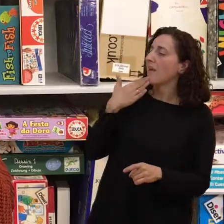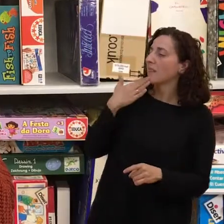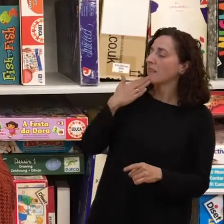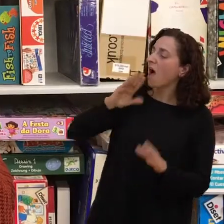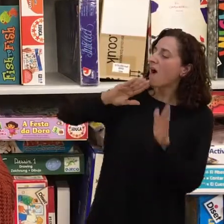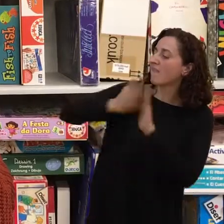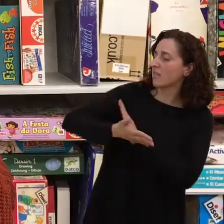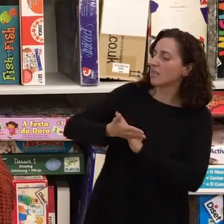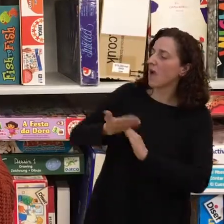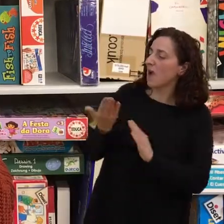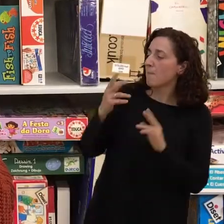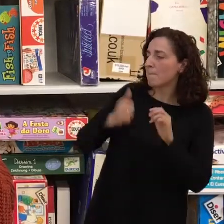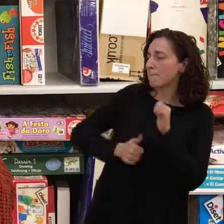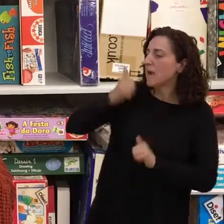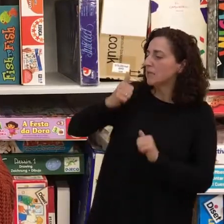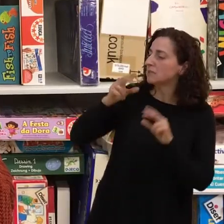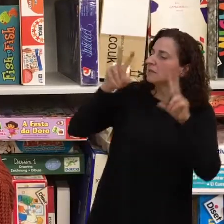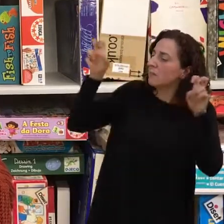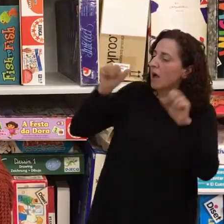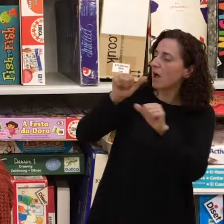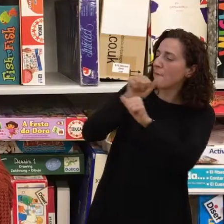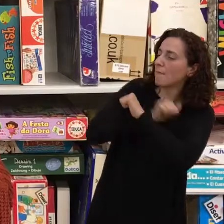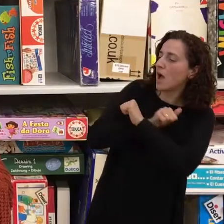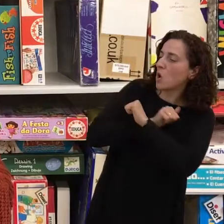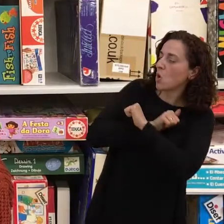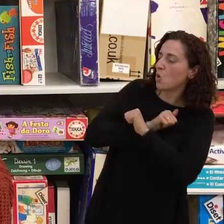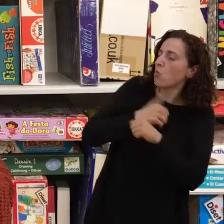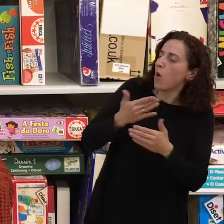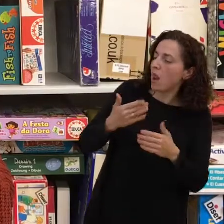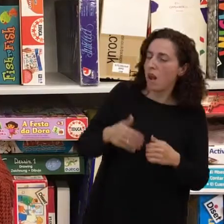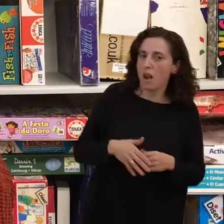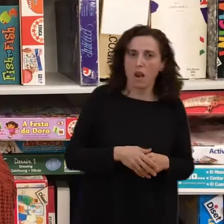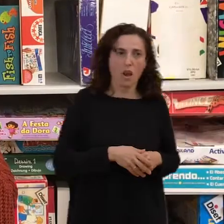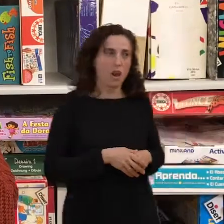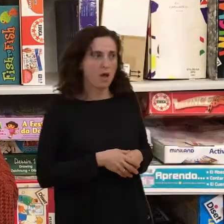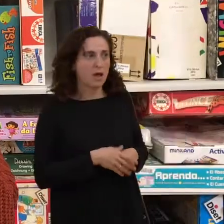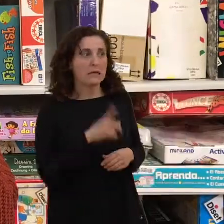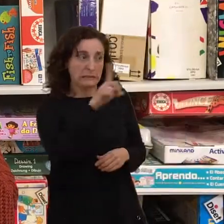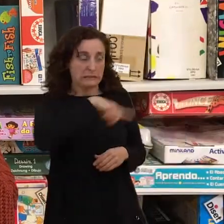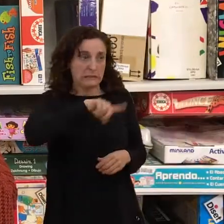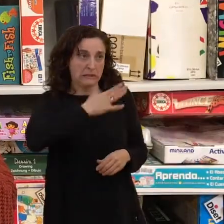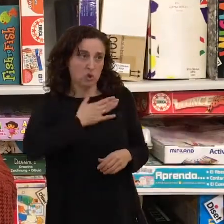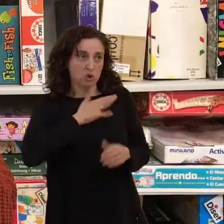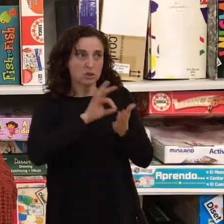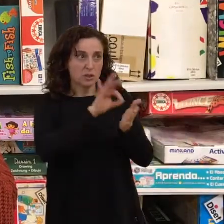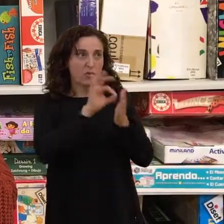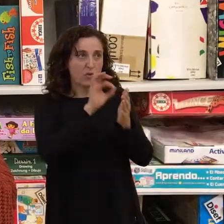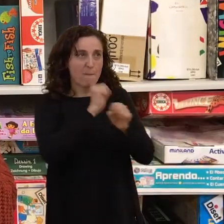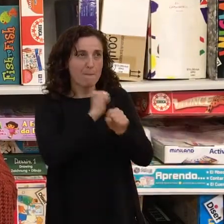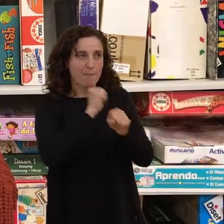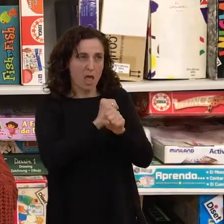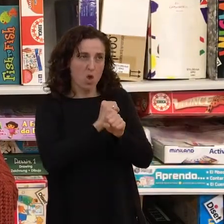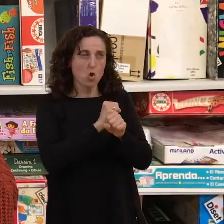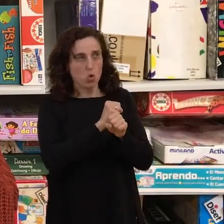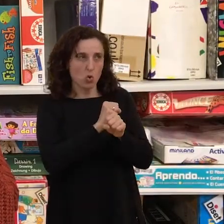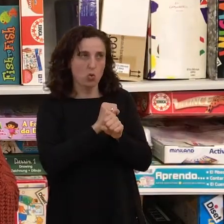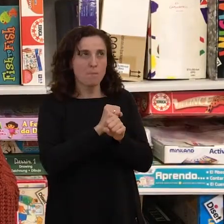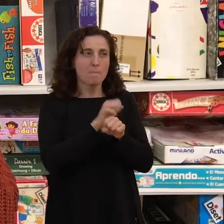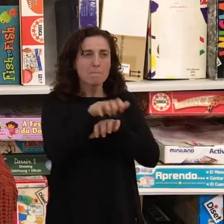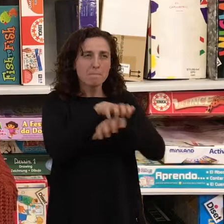afecta con más incidencia el desempleo? En nuestro servicio de empleo, la mayor parte de